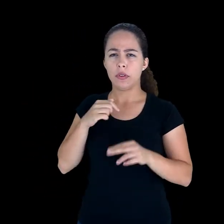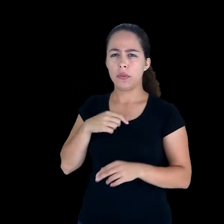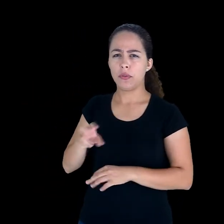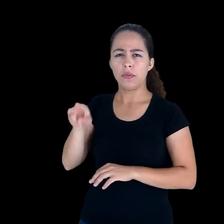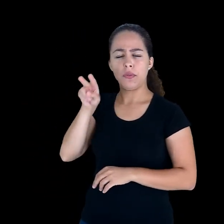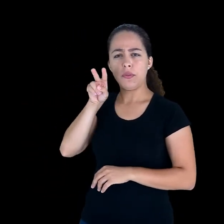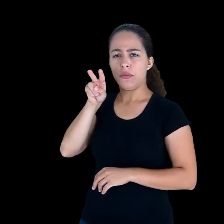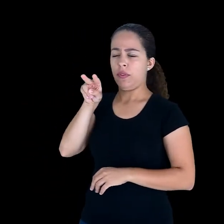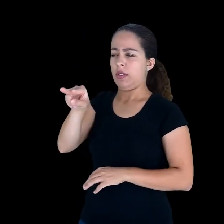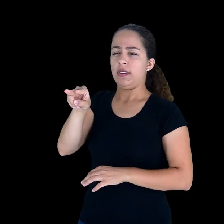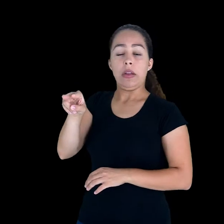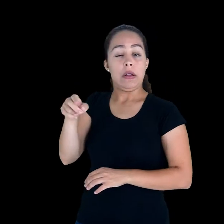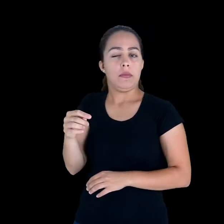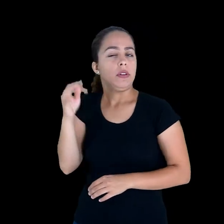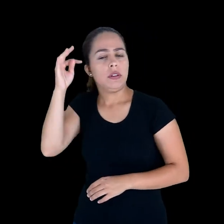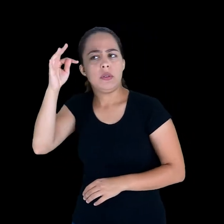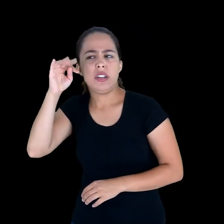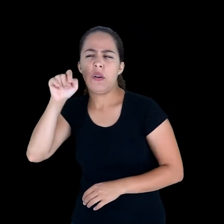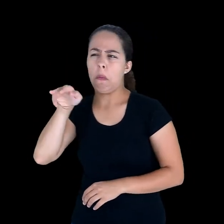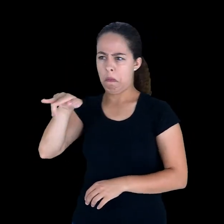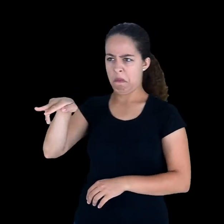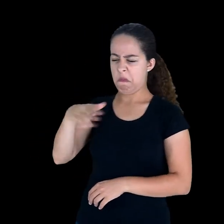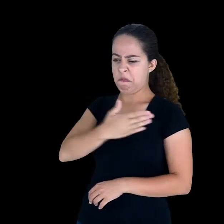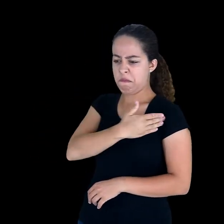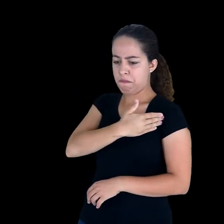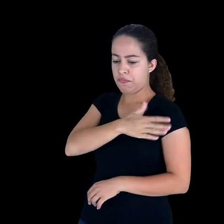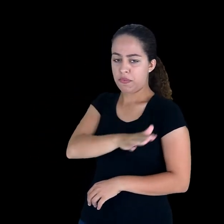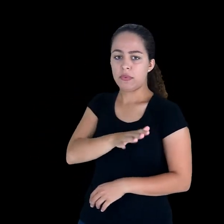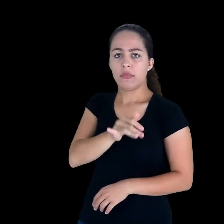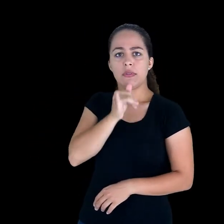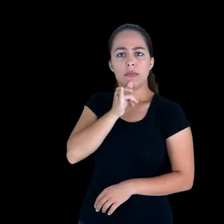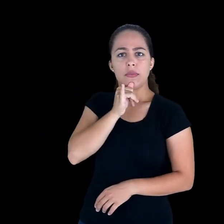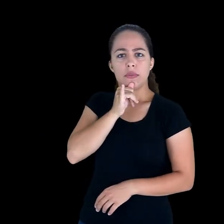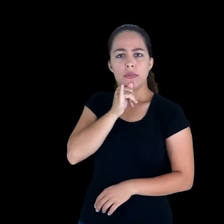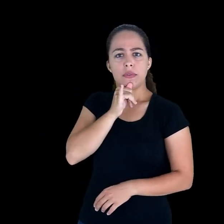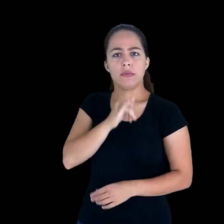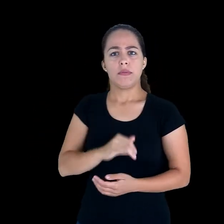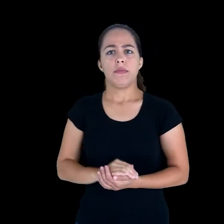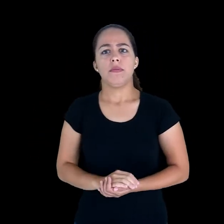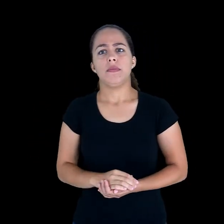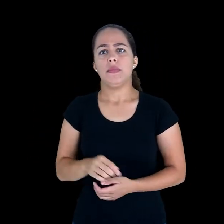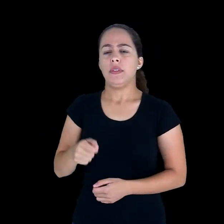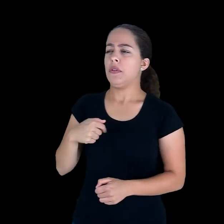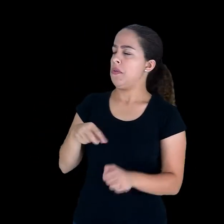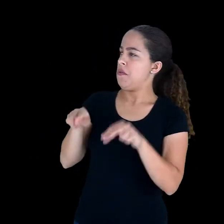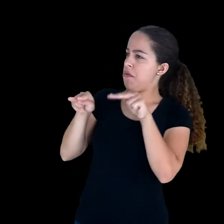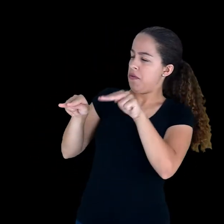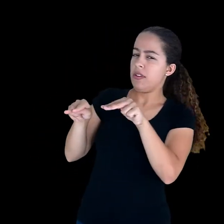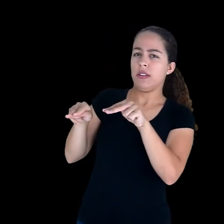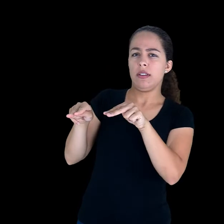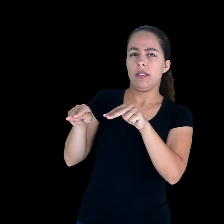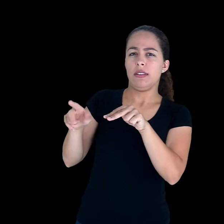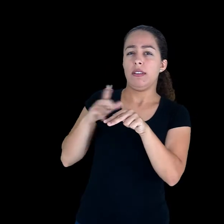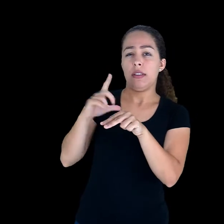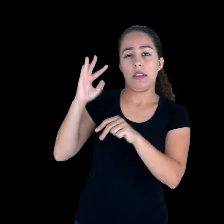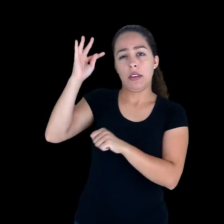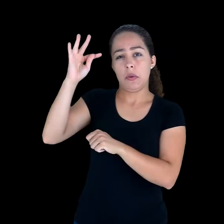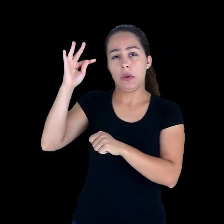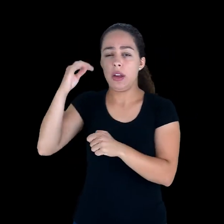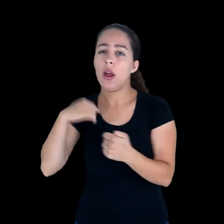posso ter um olhar preconceituoso num primeiro momento e tentar encaixar a gamificação no behaviorismo,